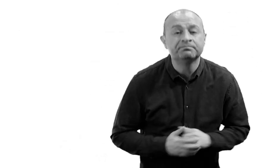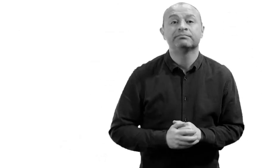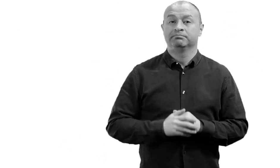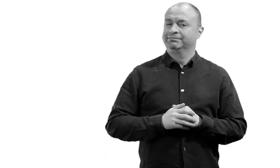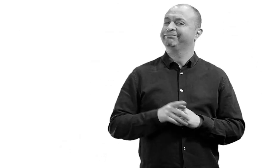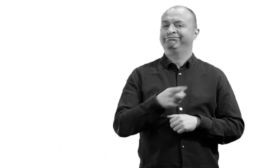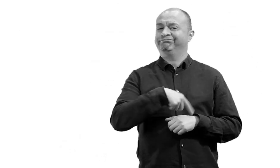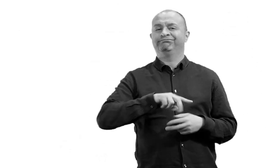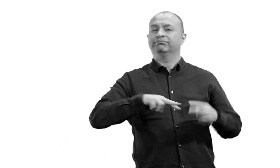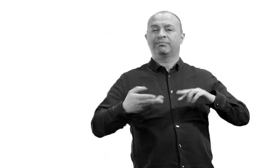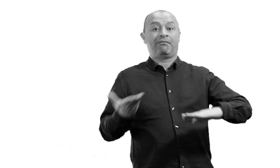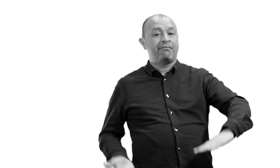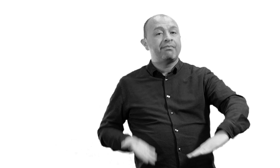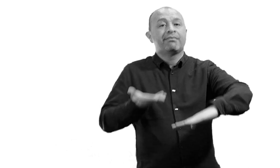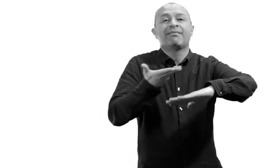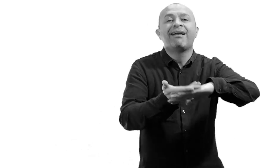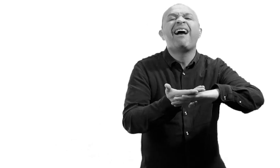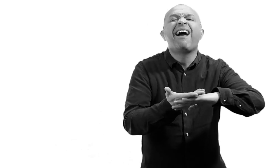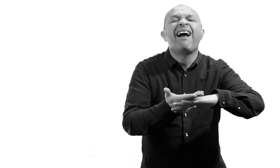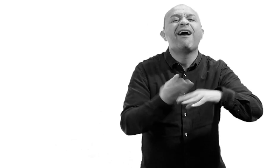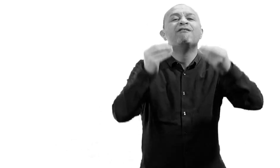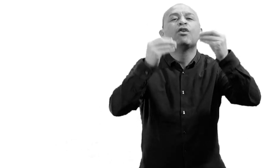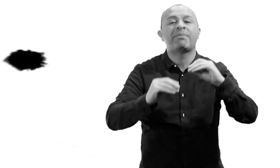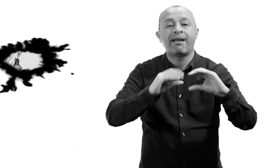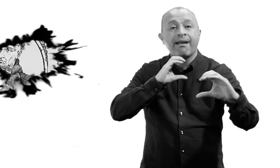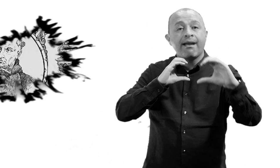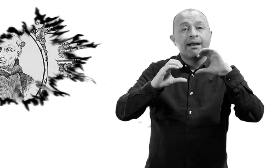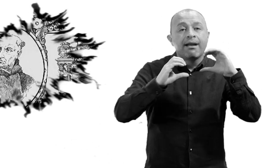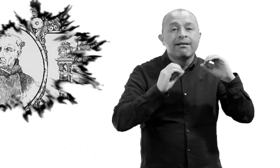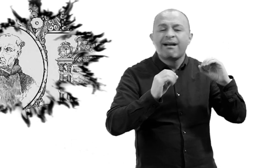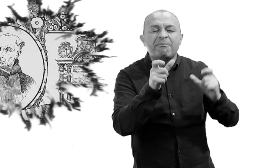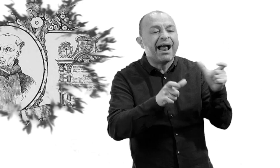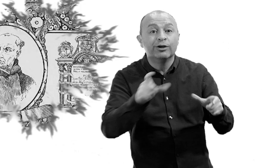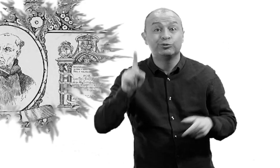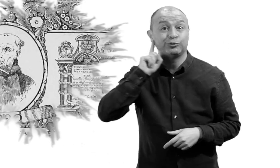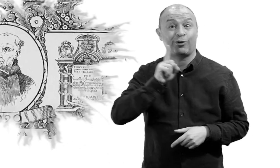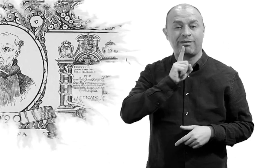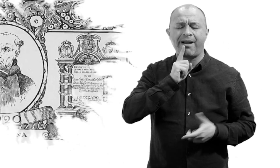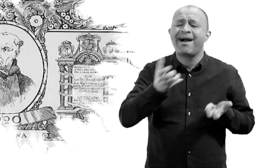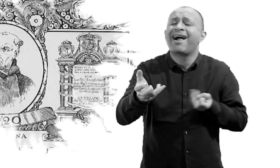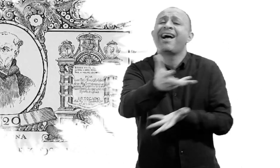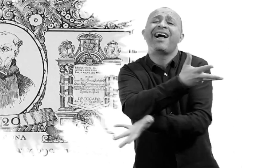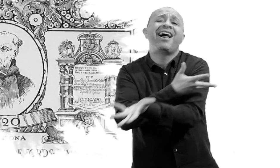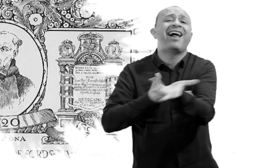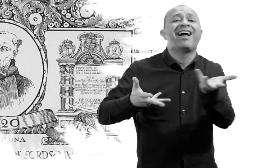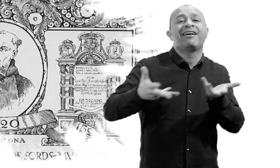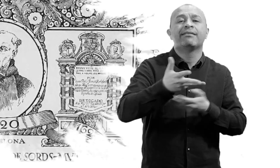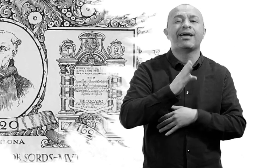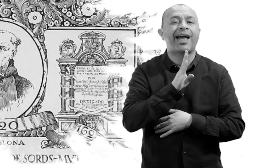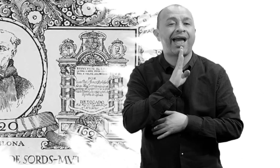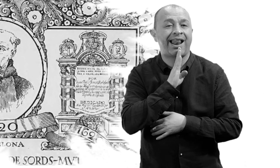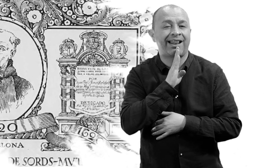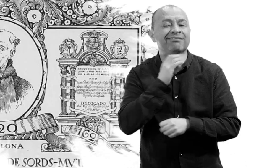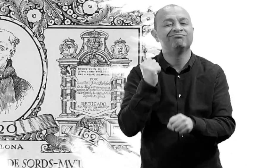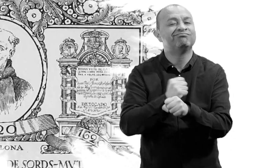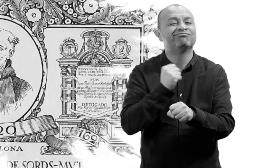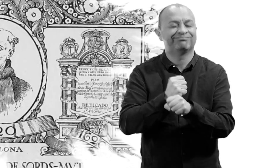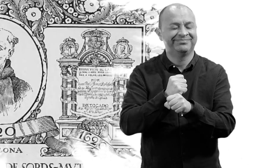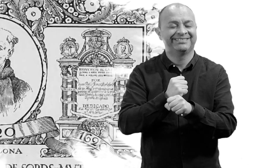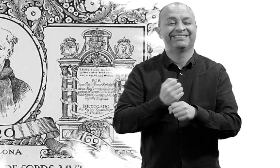a la creación de otras maneras de comunicación entre personas sordas. Entre ellos está el trabajo de Fray